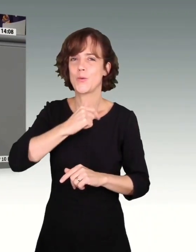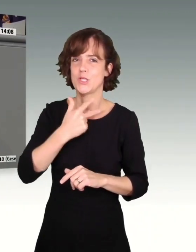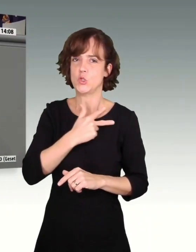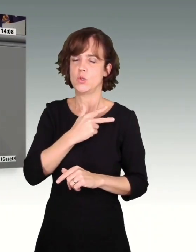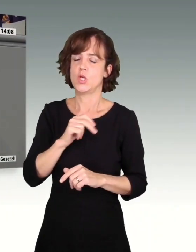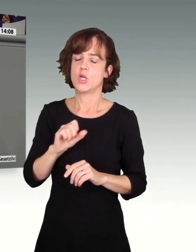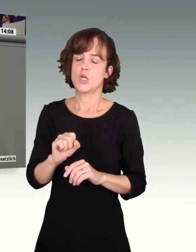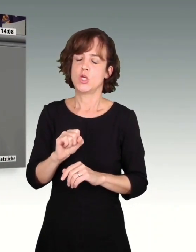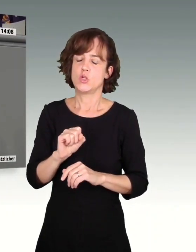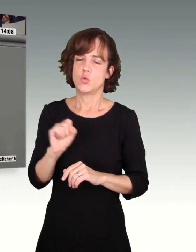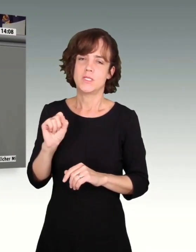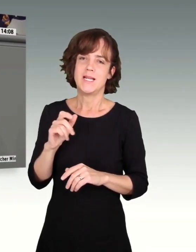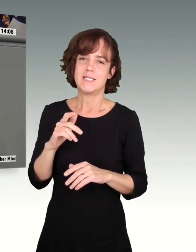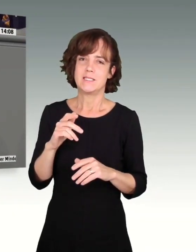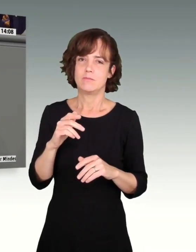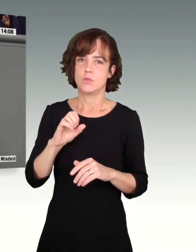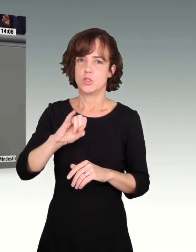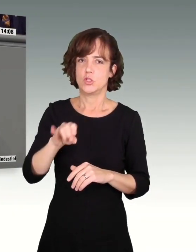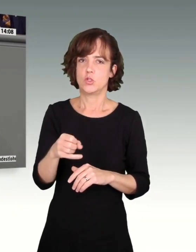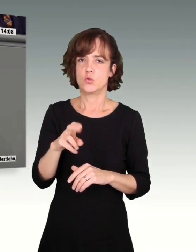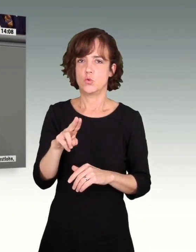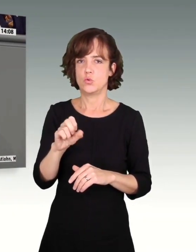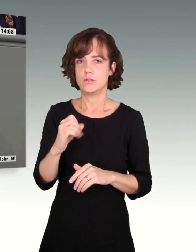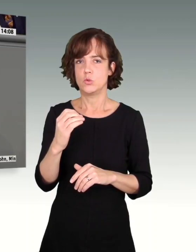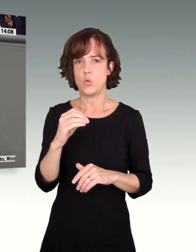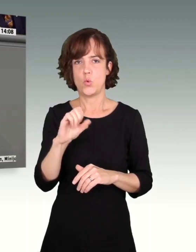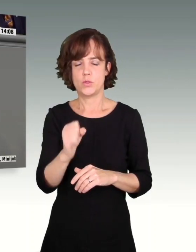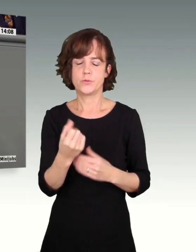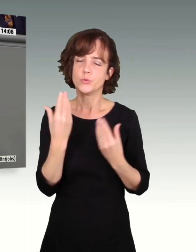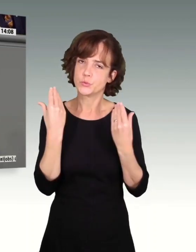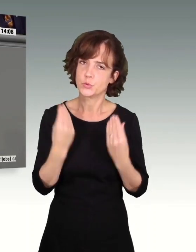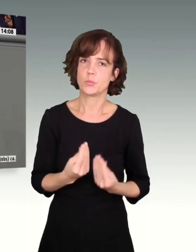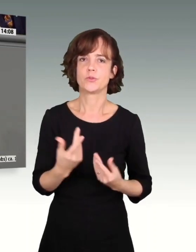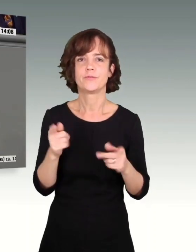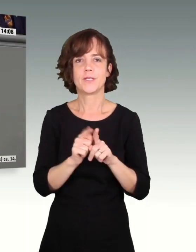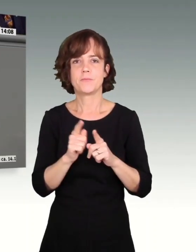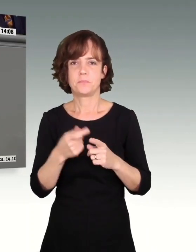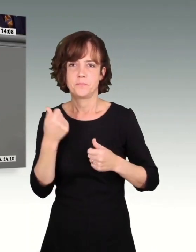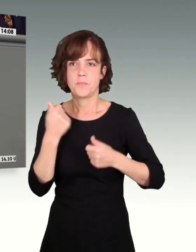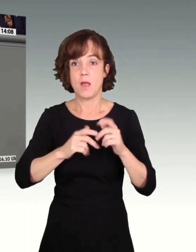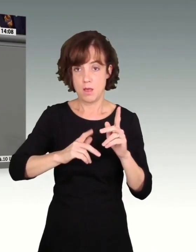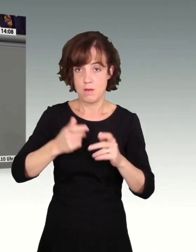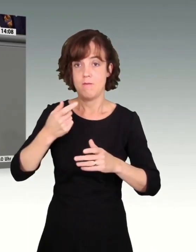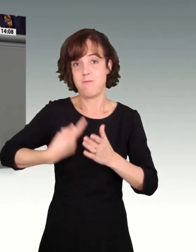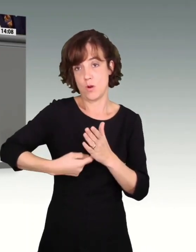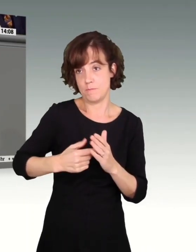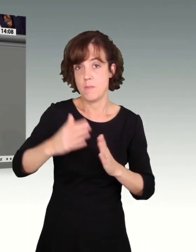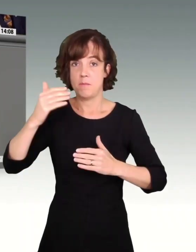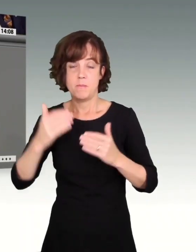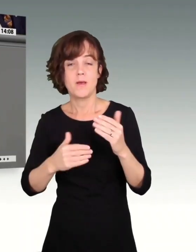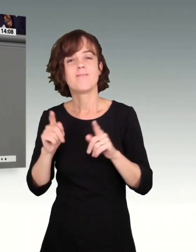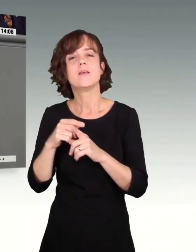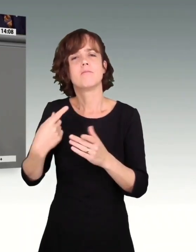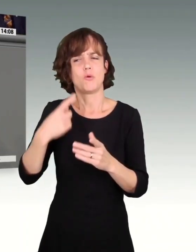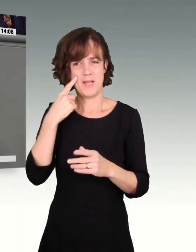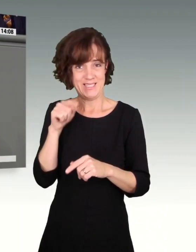der SPD, die Jusos, steigen gerne in solche Überbietungswettbewerbe ein. Sie fordern derzeit den Doppelwumms